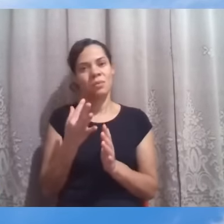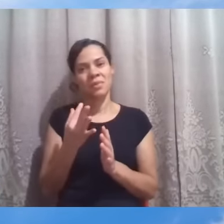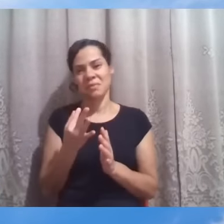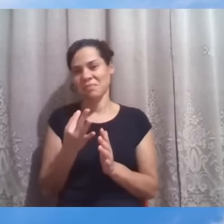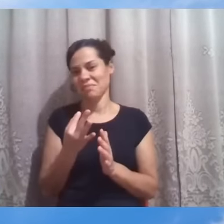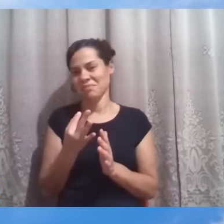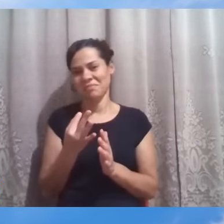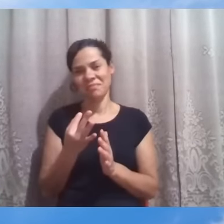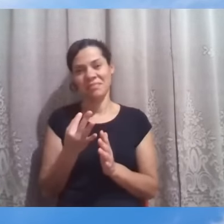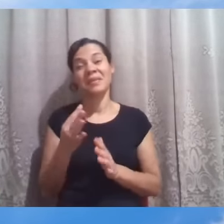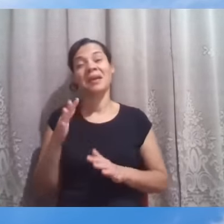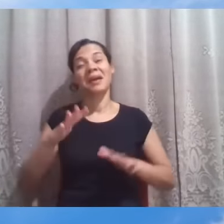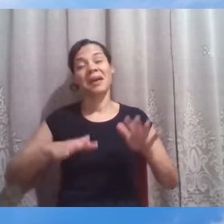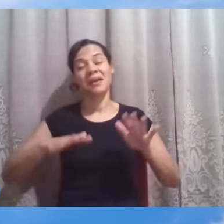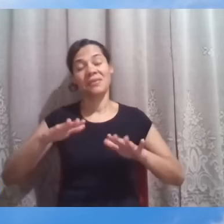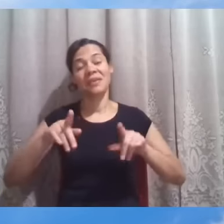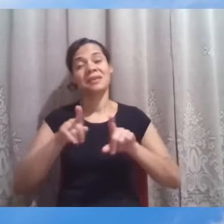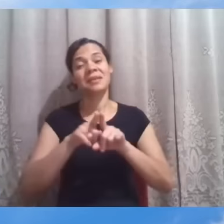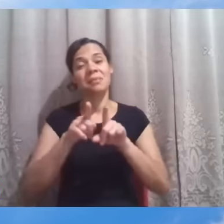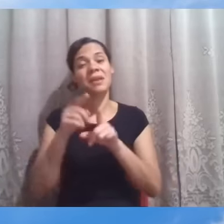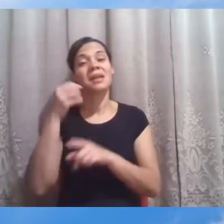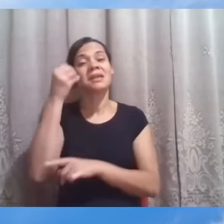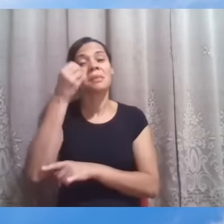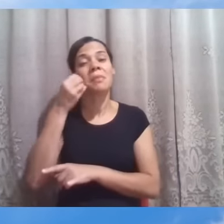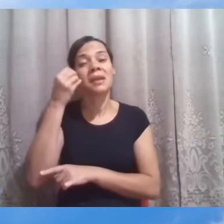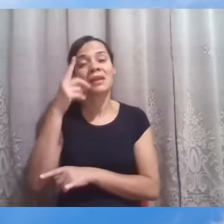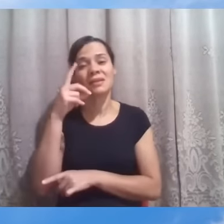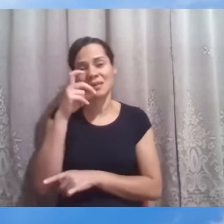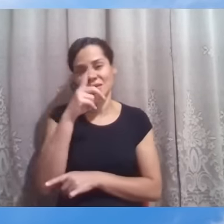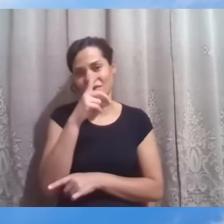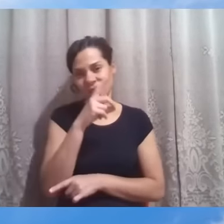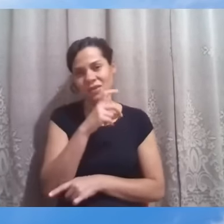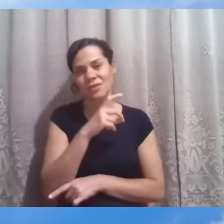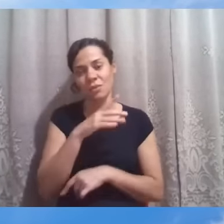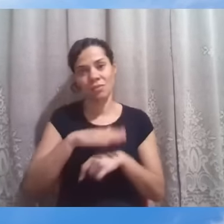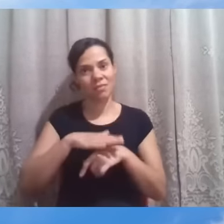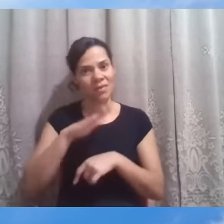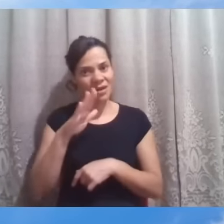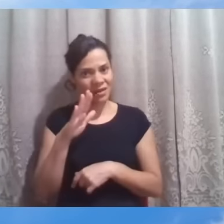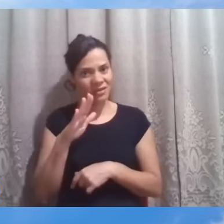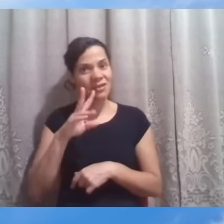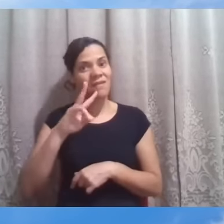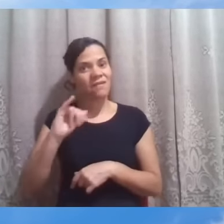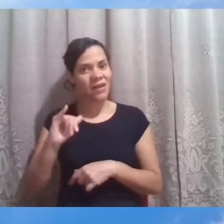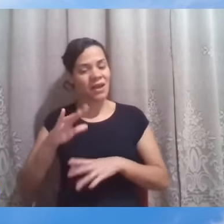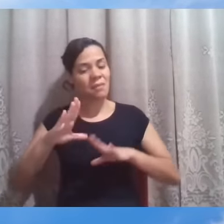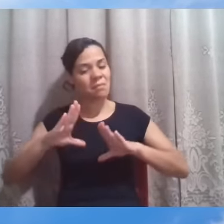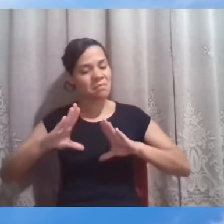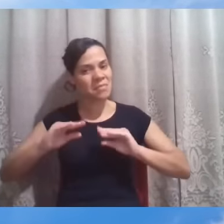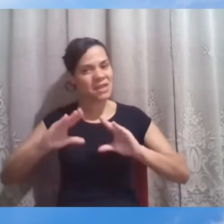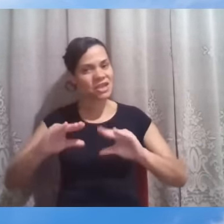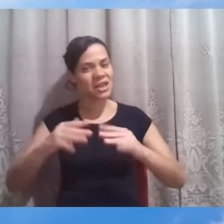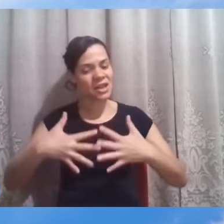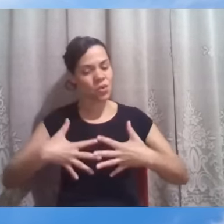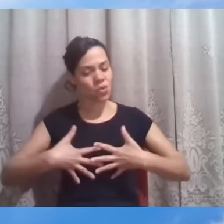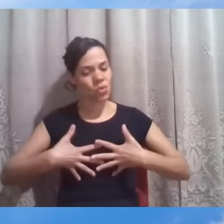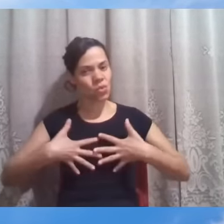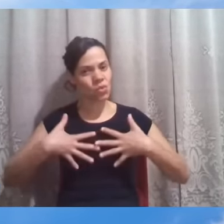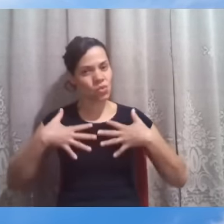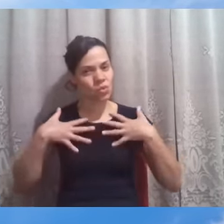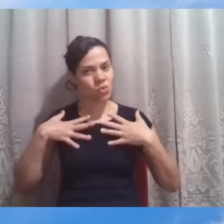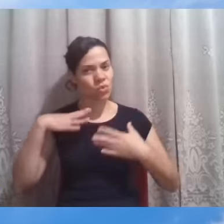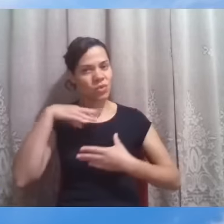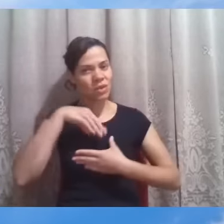serão experiências mais difíceis, que vão mexer com o orgulho que ainda trazemos, com o